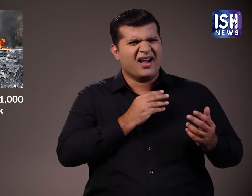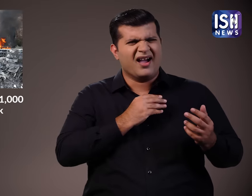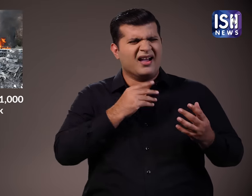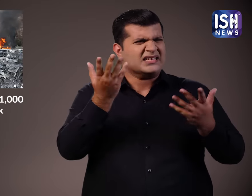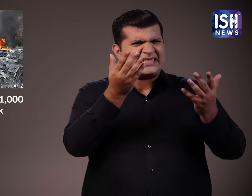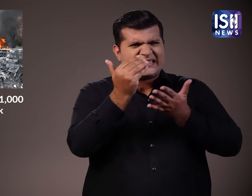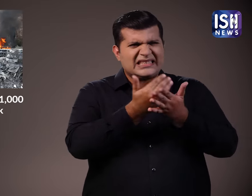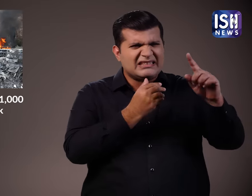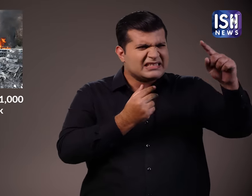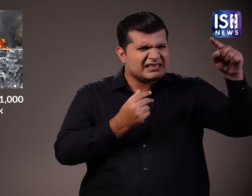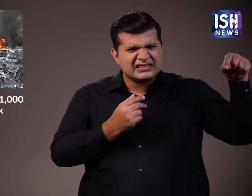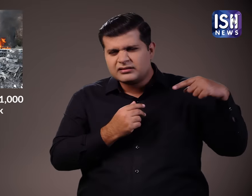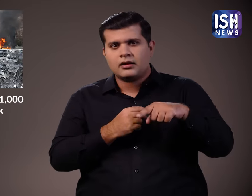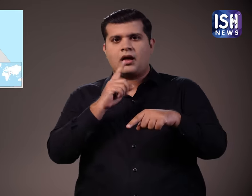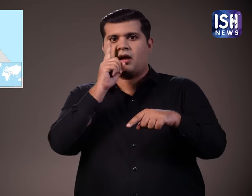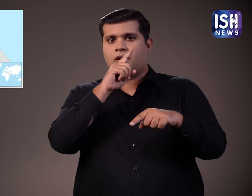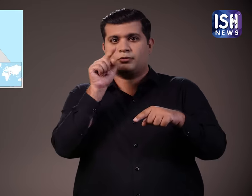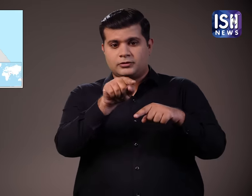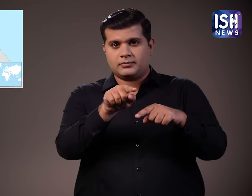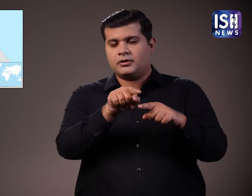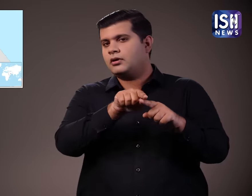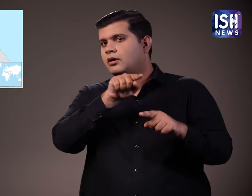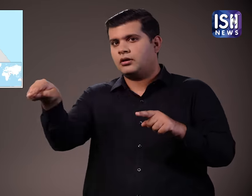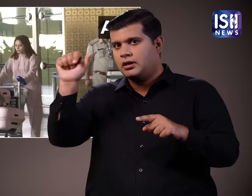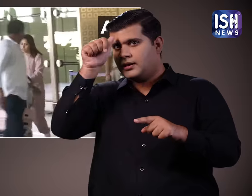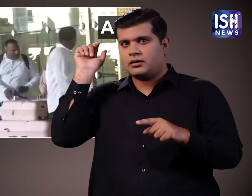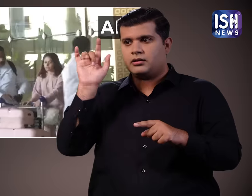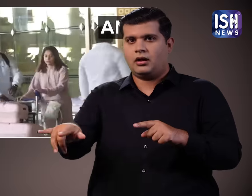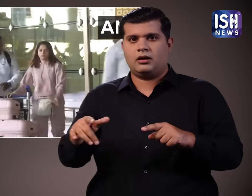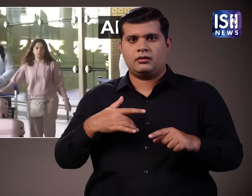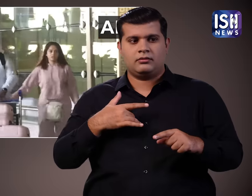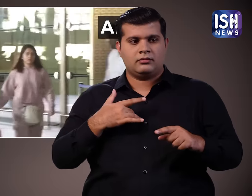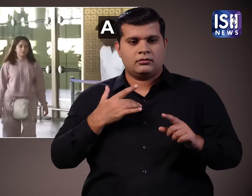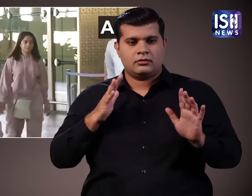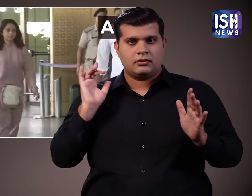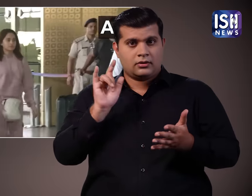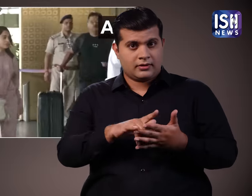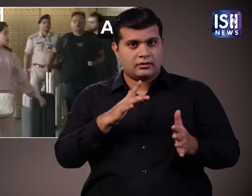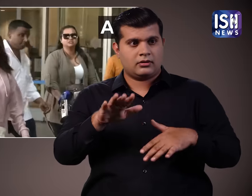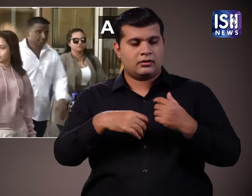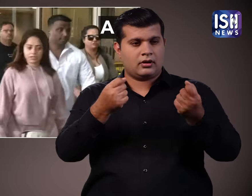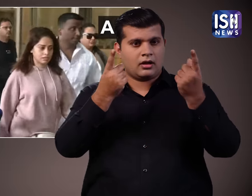वो डर गई और अपुताभी से कनेक्टिंग फ्लाइट के जरिये सुरक्षित भारत पहुँच गई